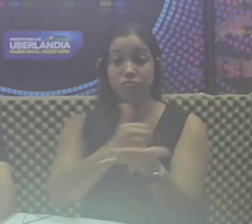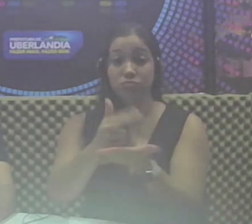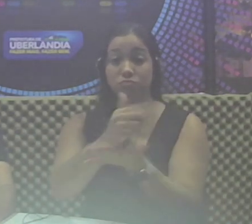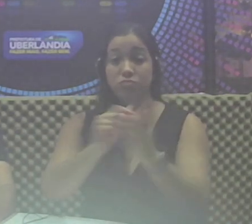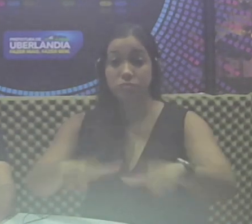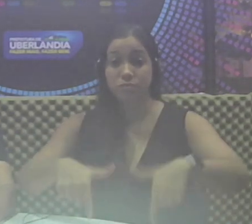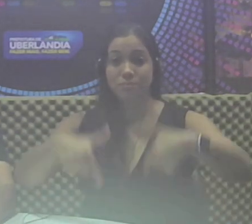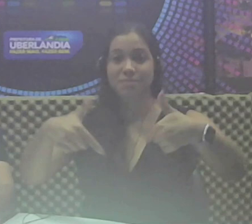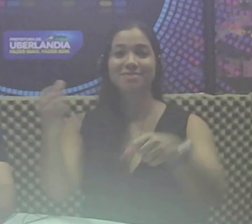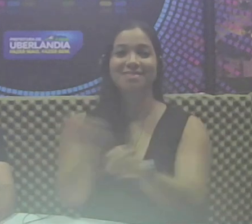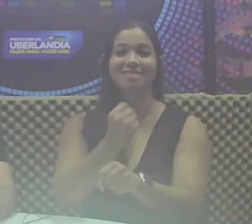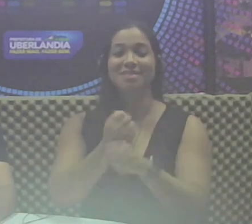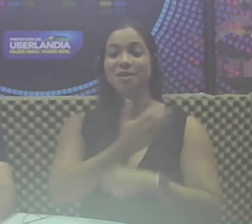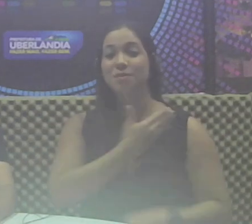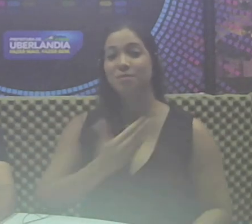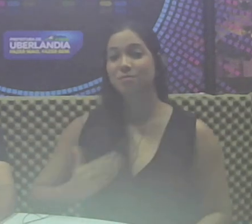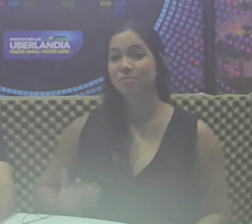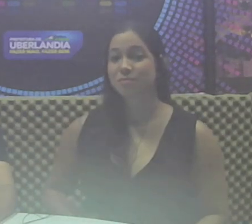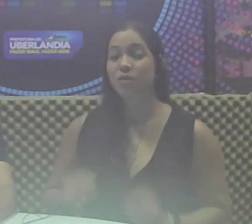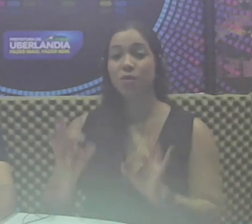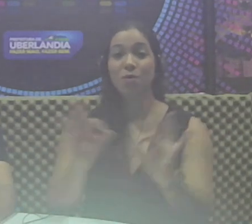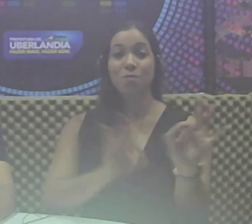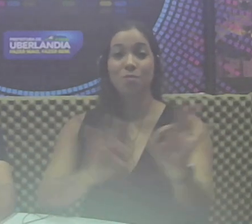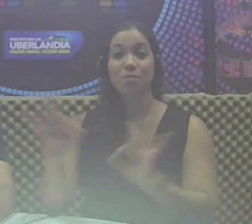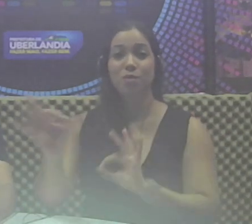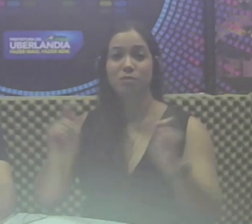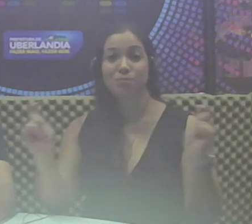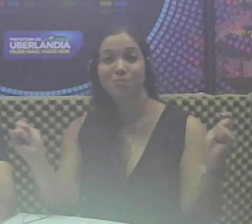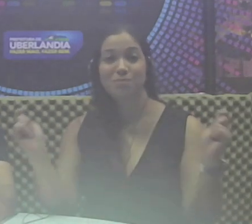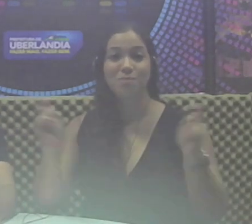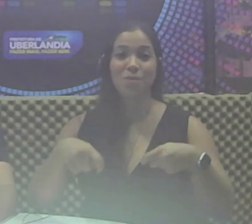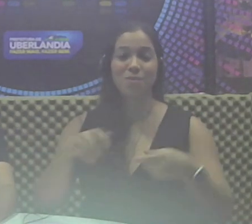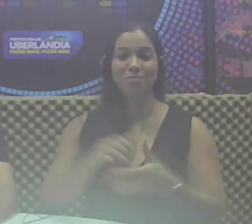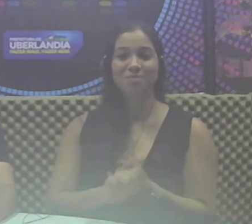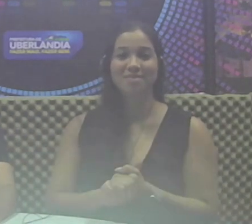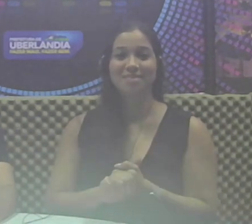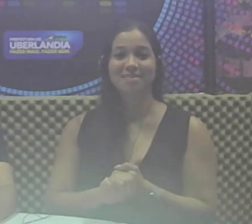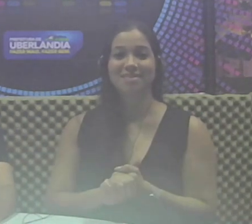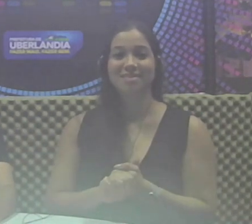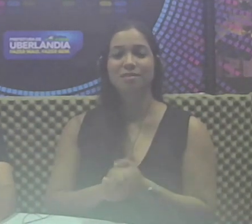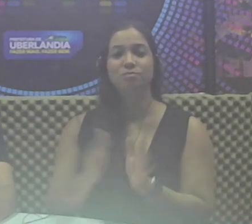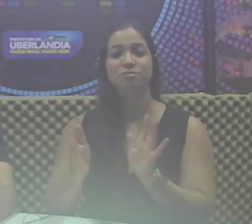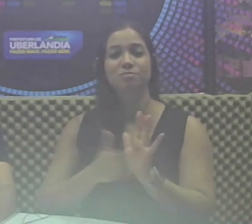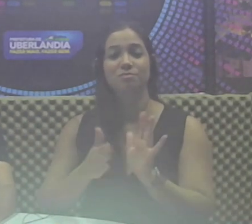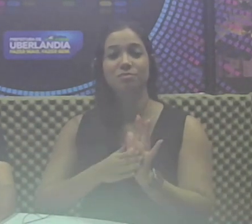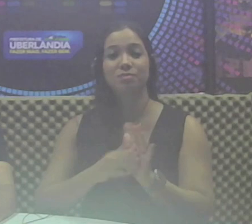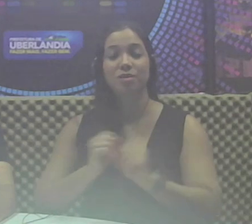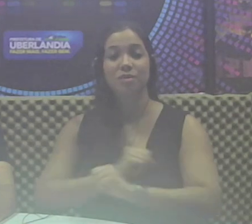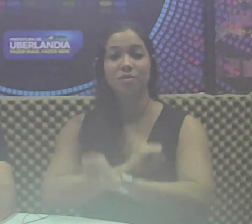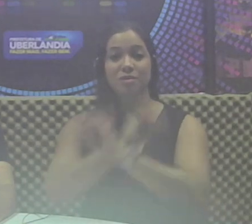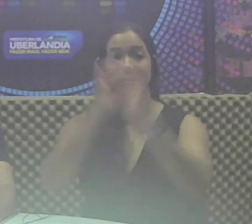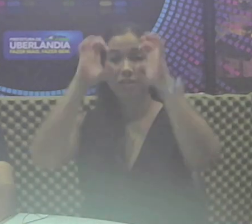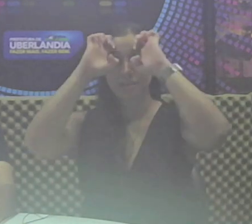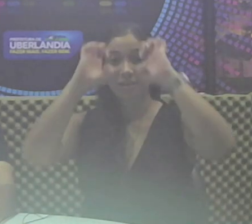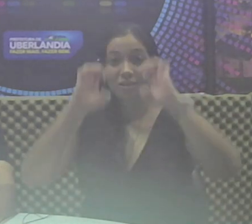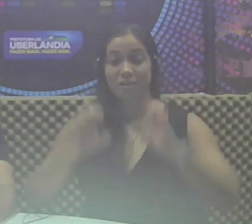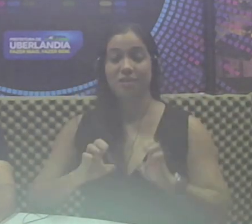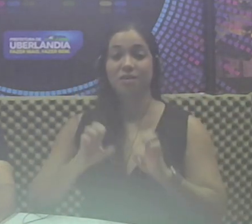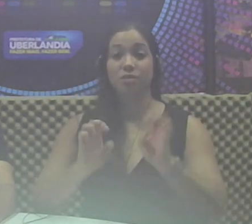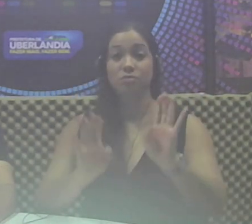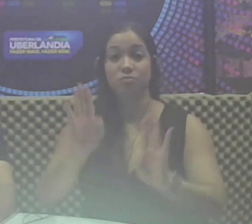obras públicas, tornando os projetos mais eficientes. Além de proporcionar mais transparência nos processos